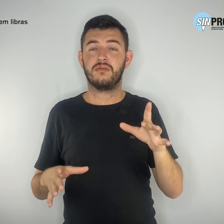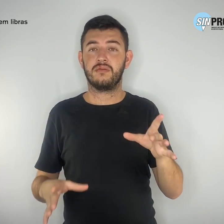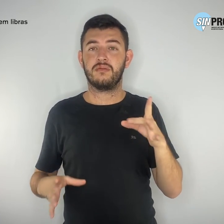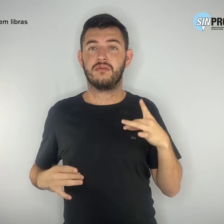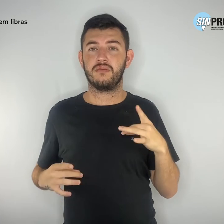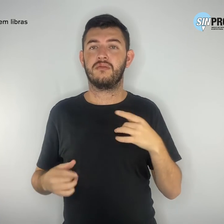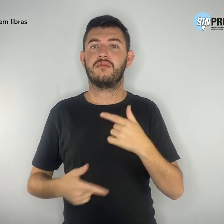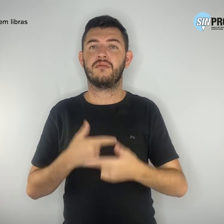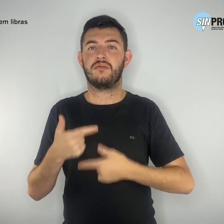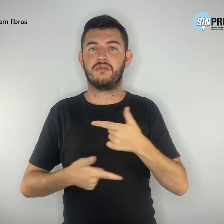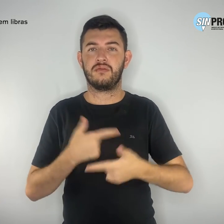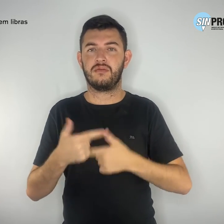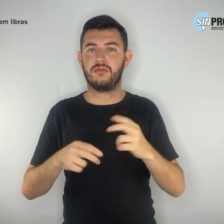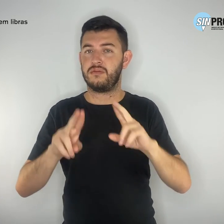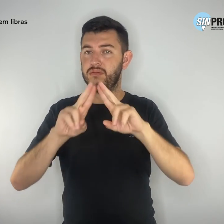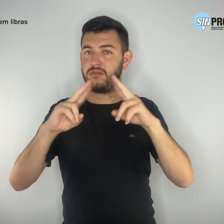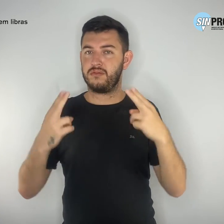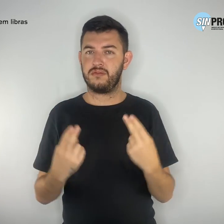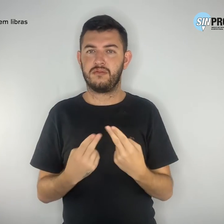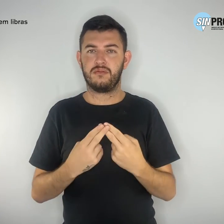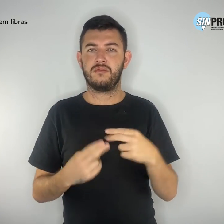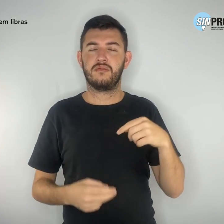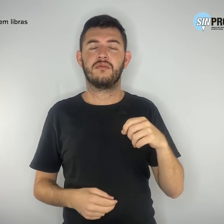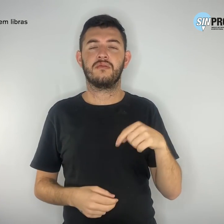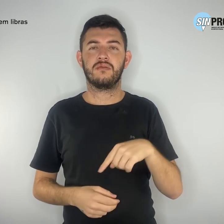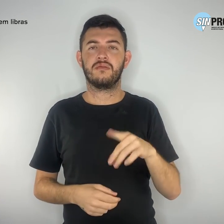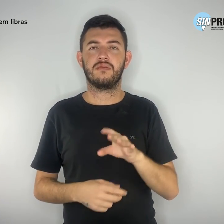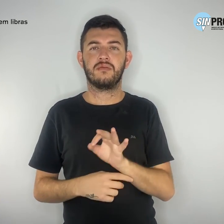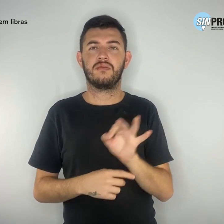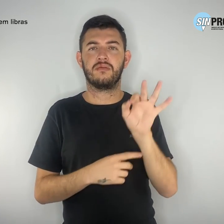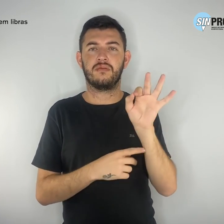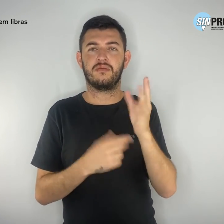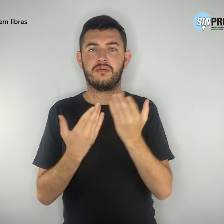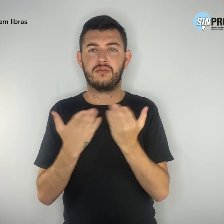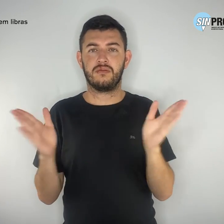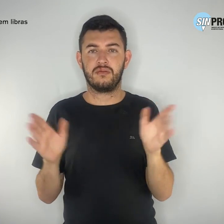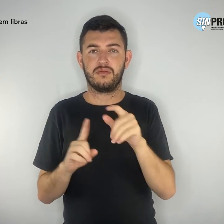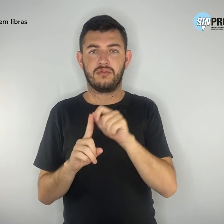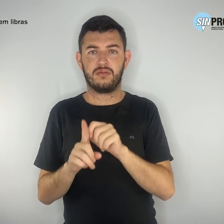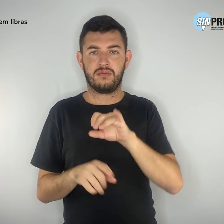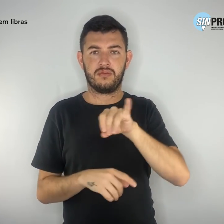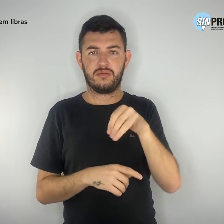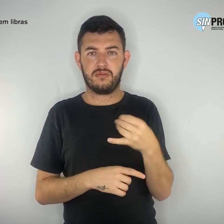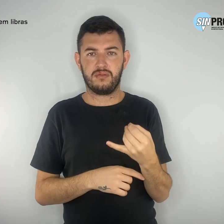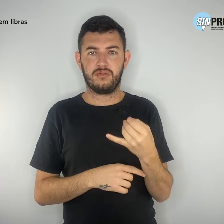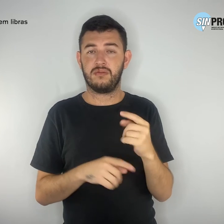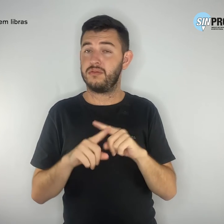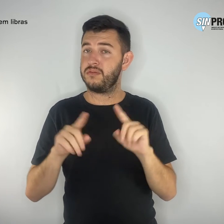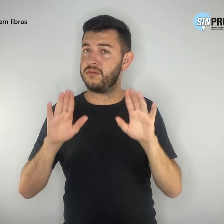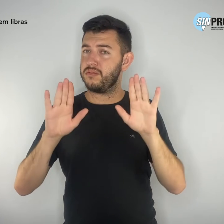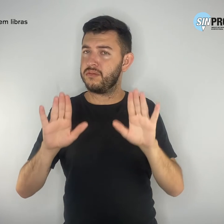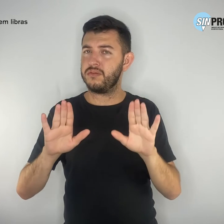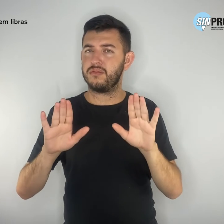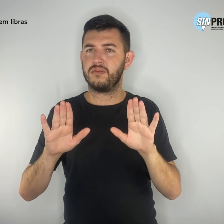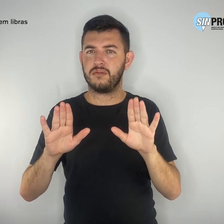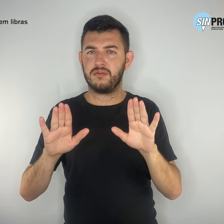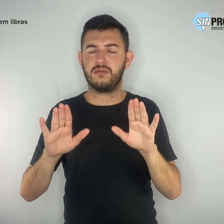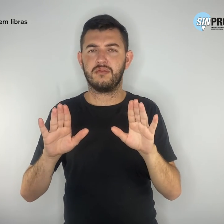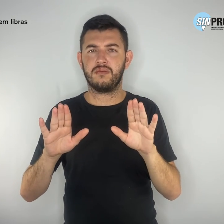Legislativa do Distrito Federal, que se inicia em janeiro. Mas acabar de uma vez por